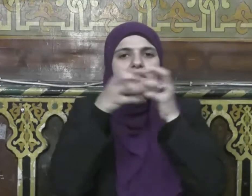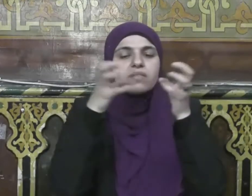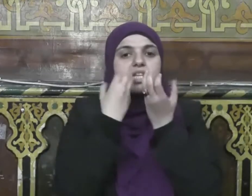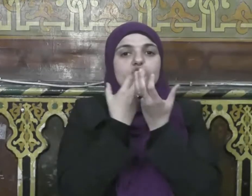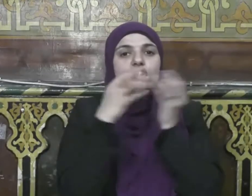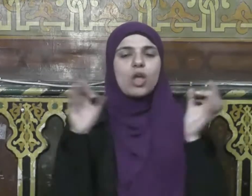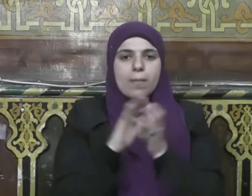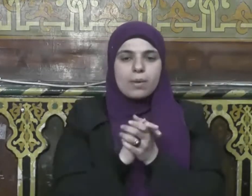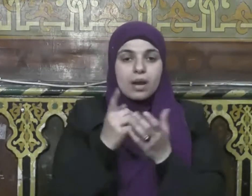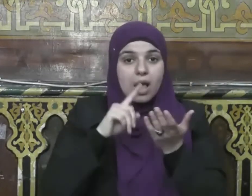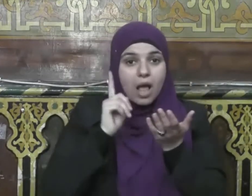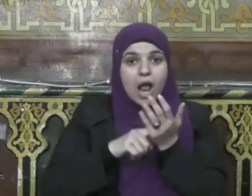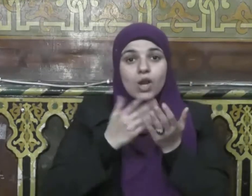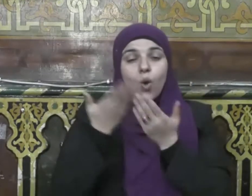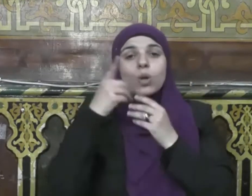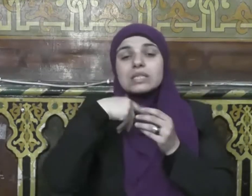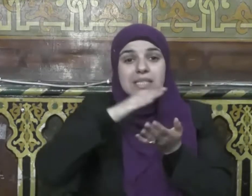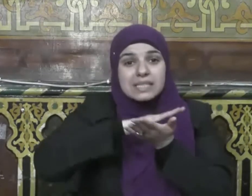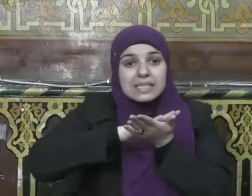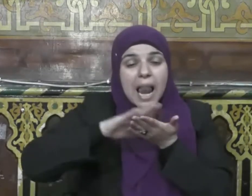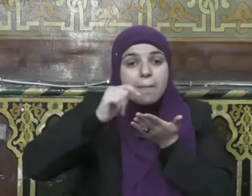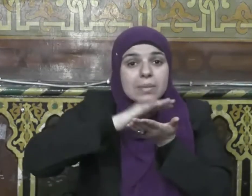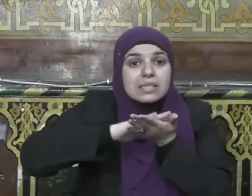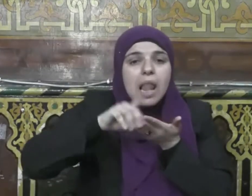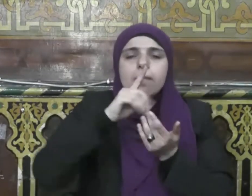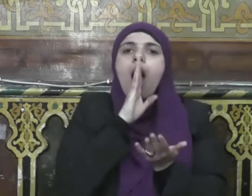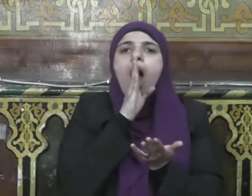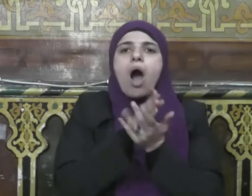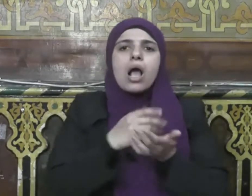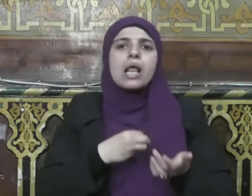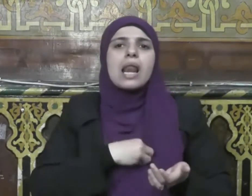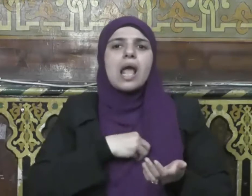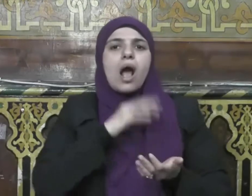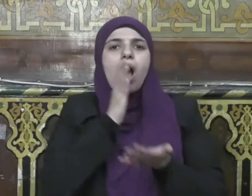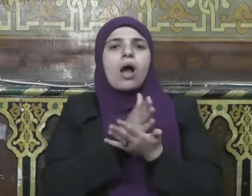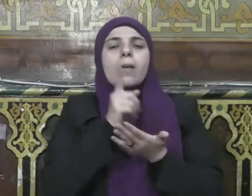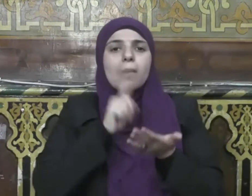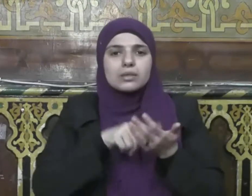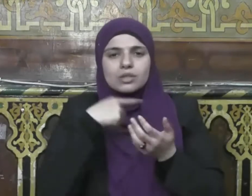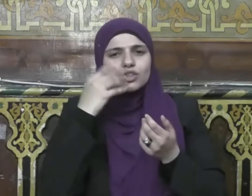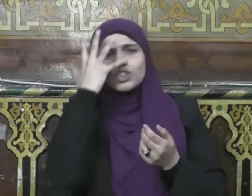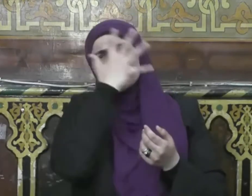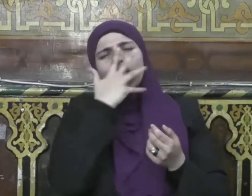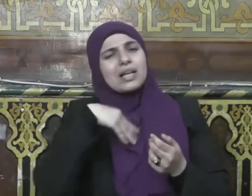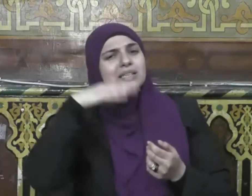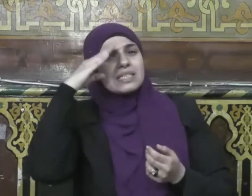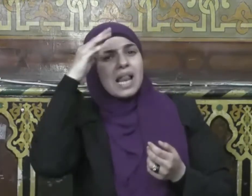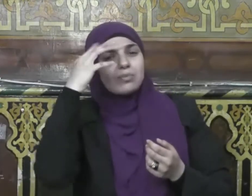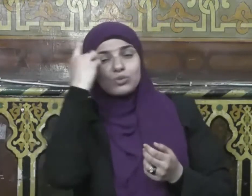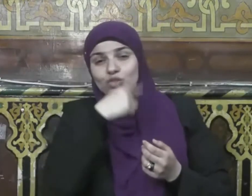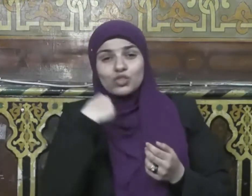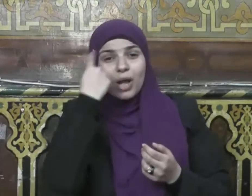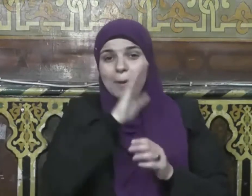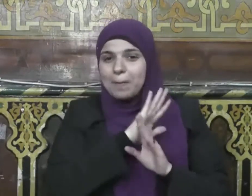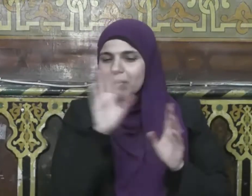لا شكلية ليس مجرد سلام باللسام ونكران بالقلب